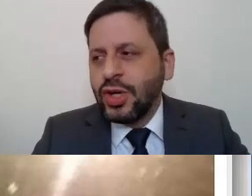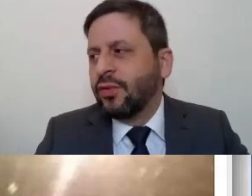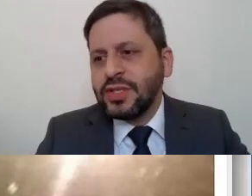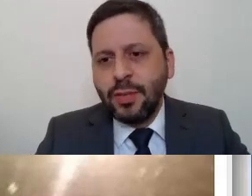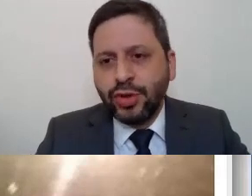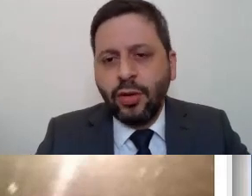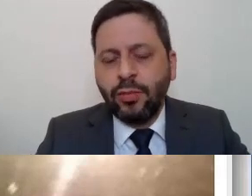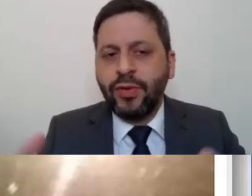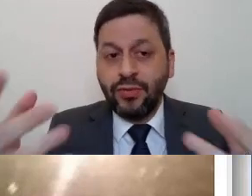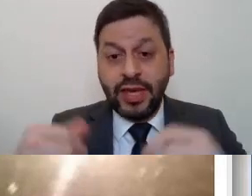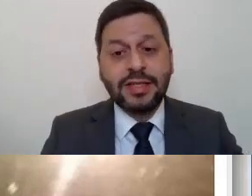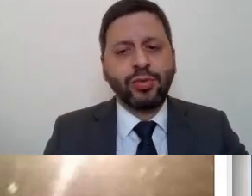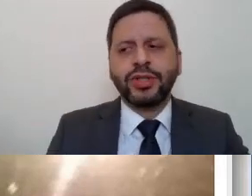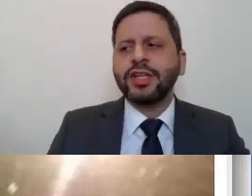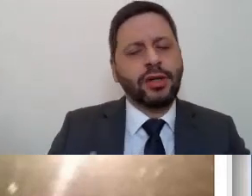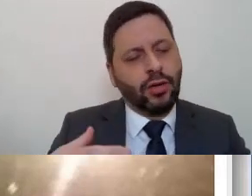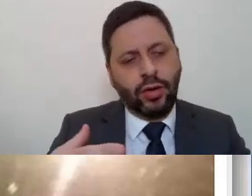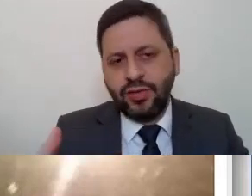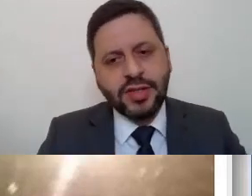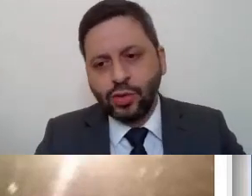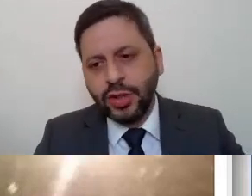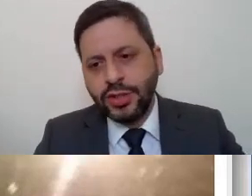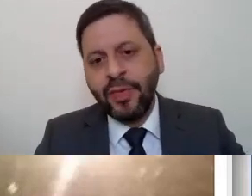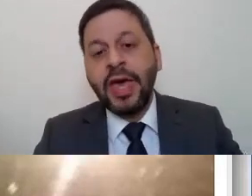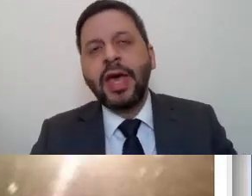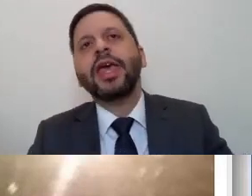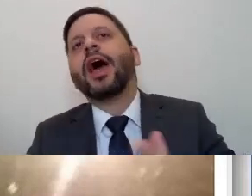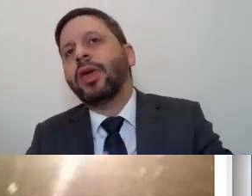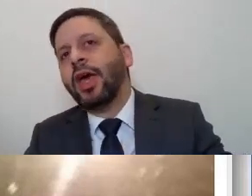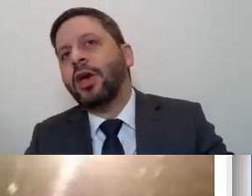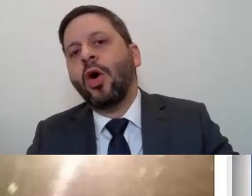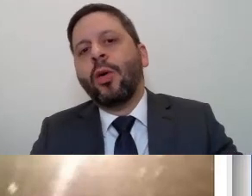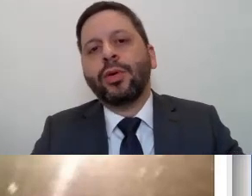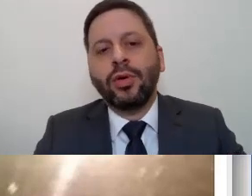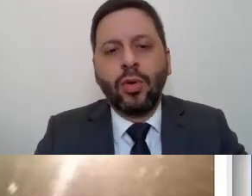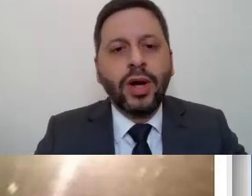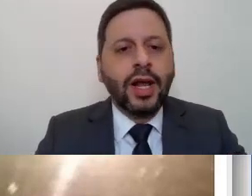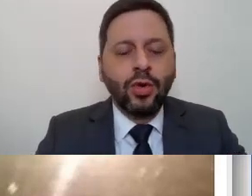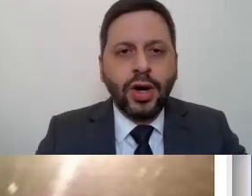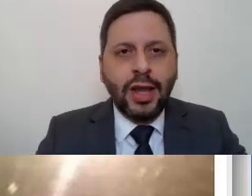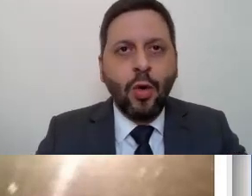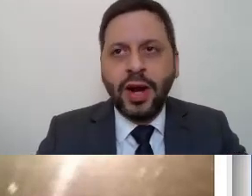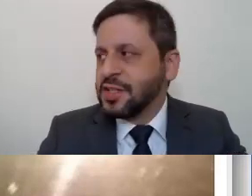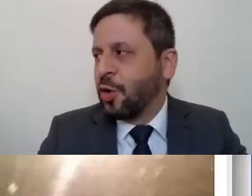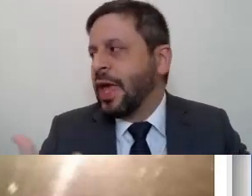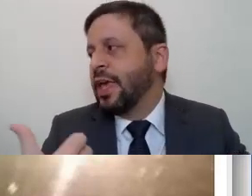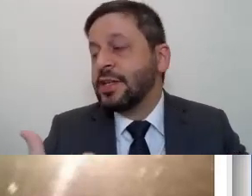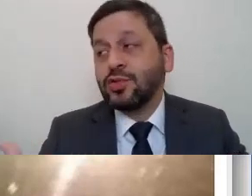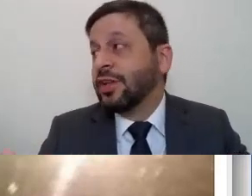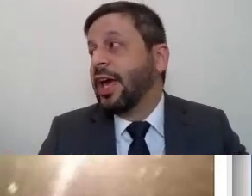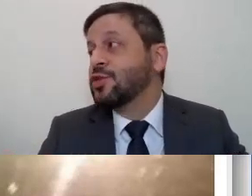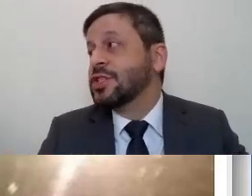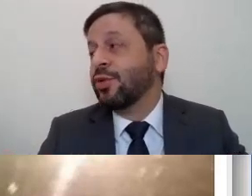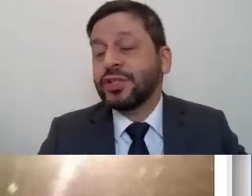cooperação no Rio de Janeiro, eu verifiquei essa postagem e diversas outras, encaminhei para o coordenador da operação